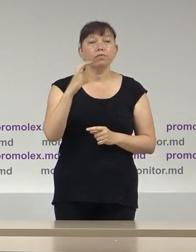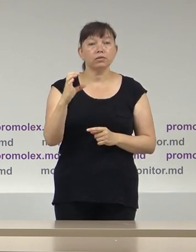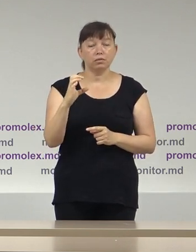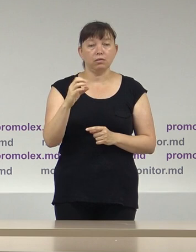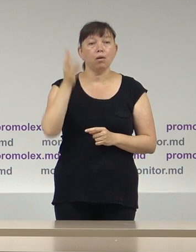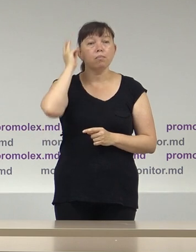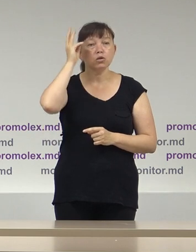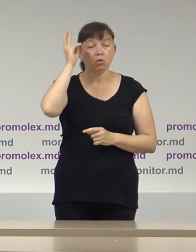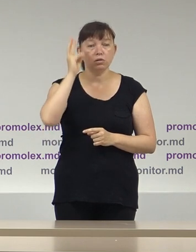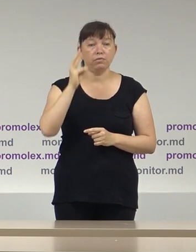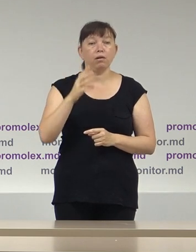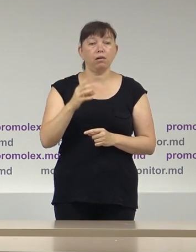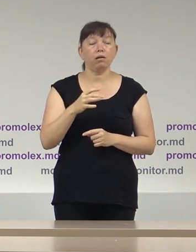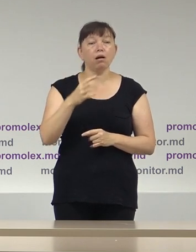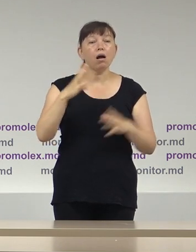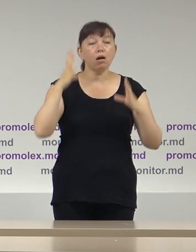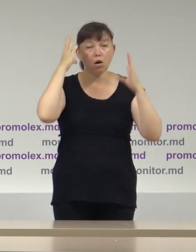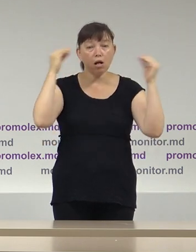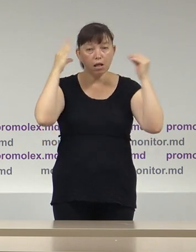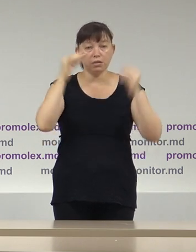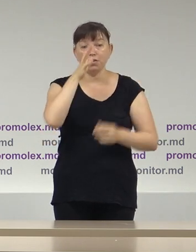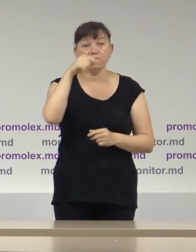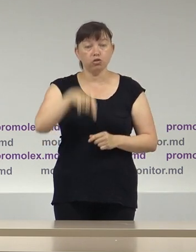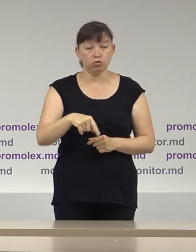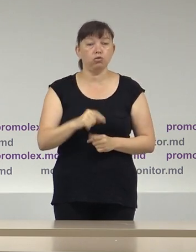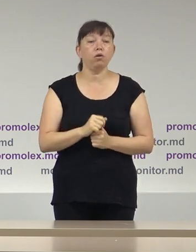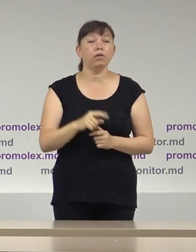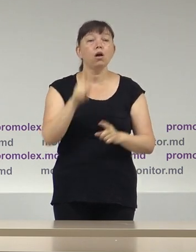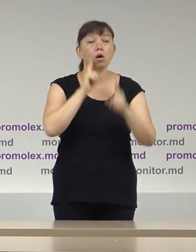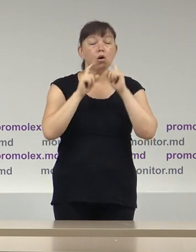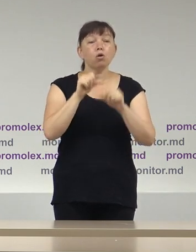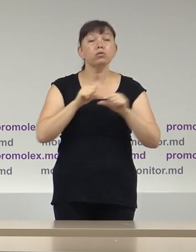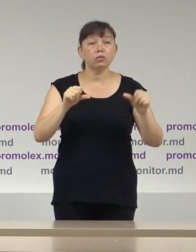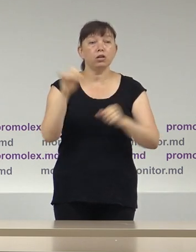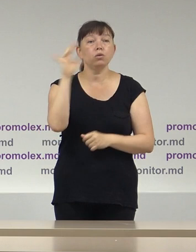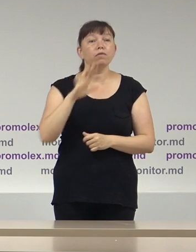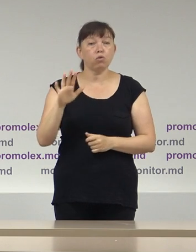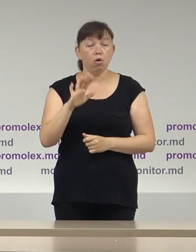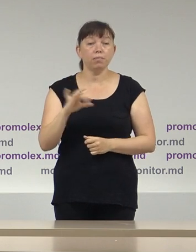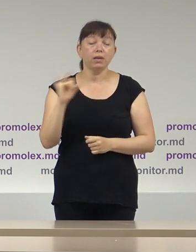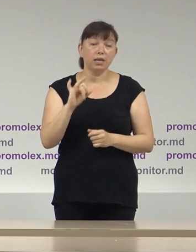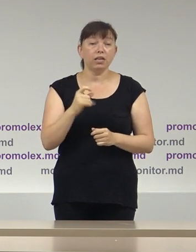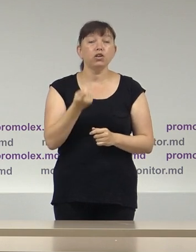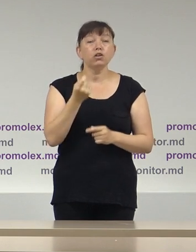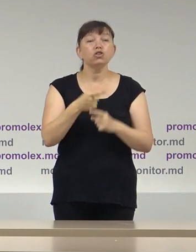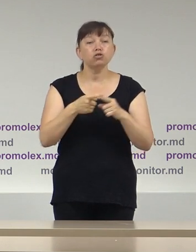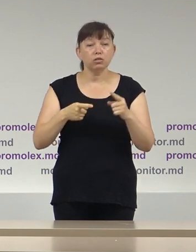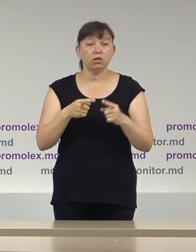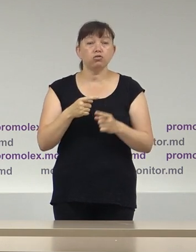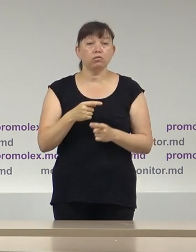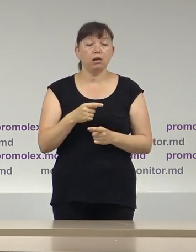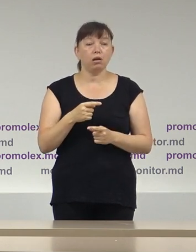ambasadei Olandiei din Chișinău. Este vorba de Consiliul Europei și parțial de către fundația